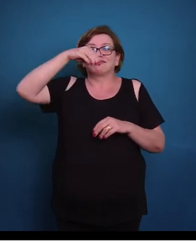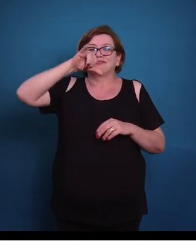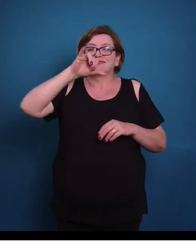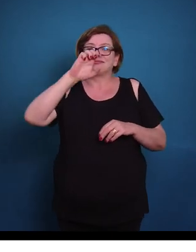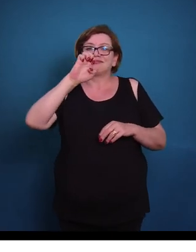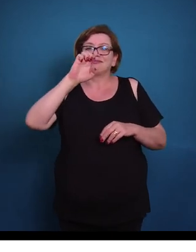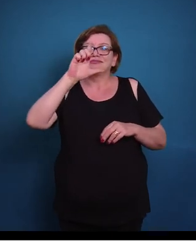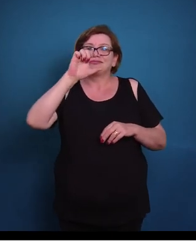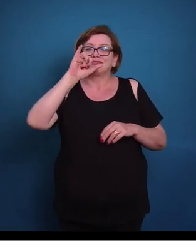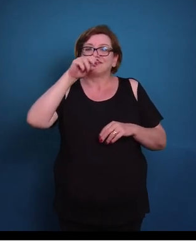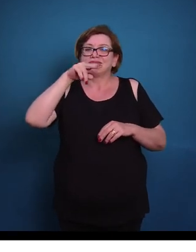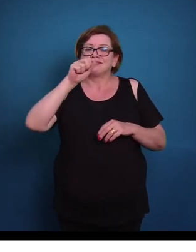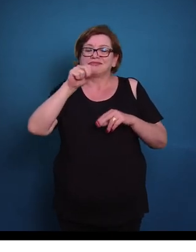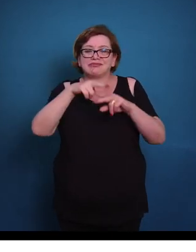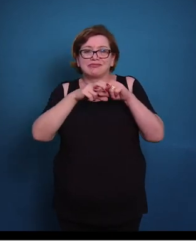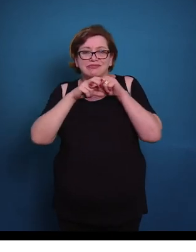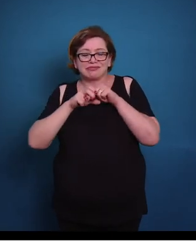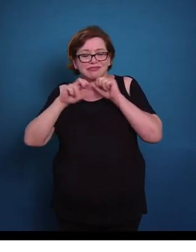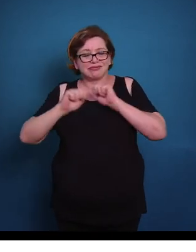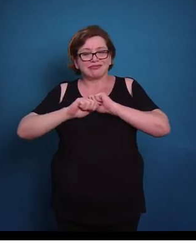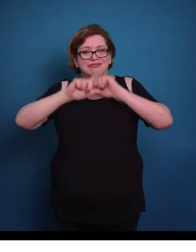estrutura mais clara para esse tipo de tecido.